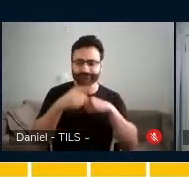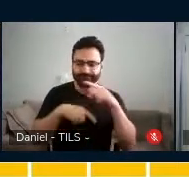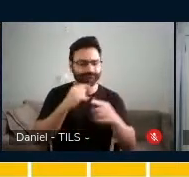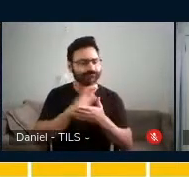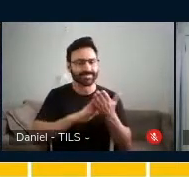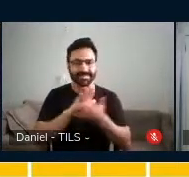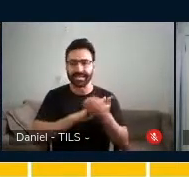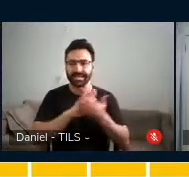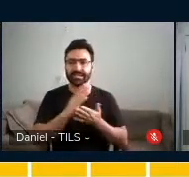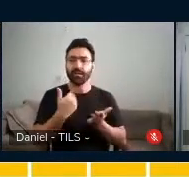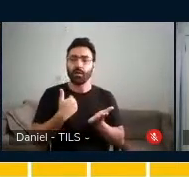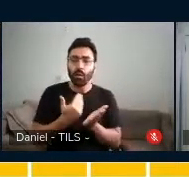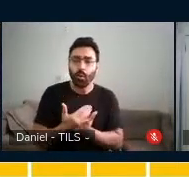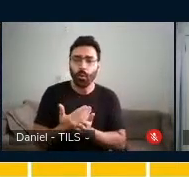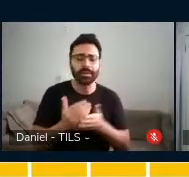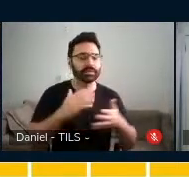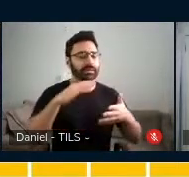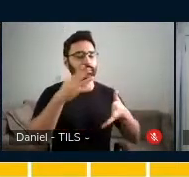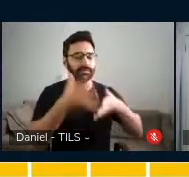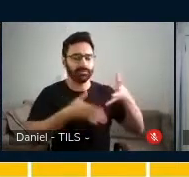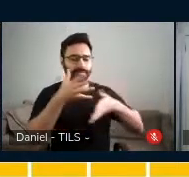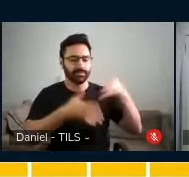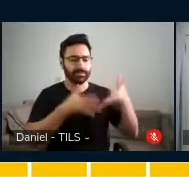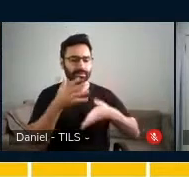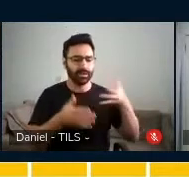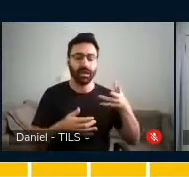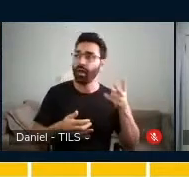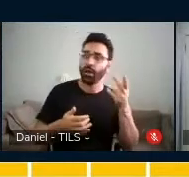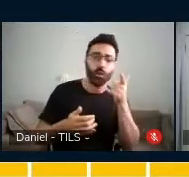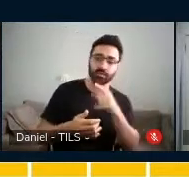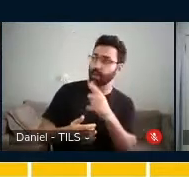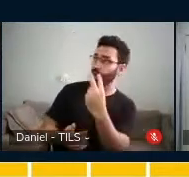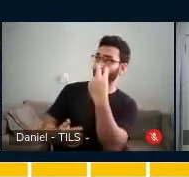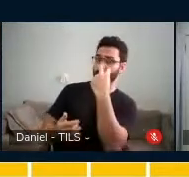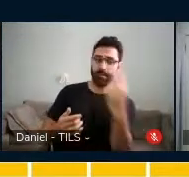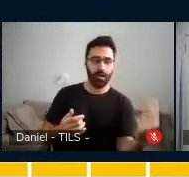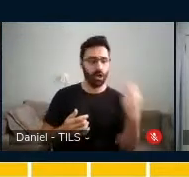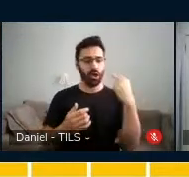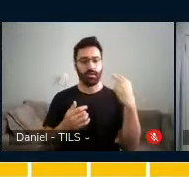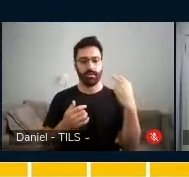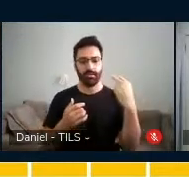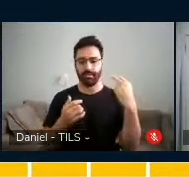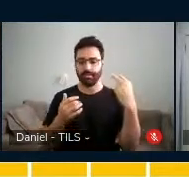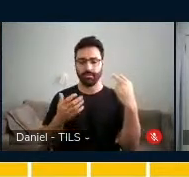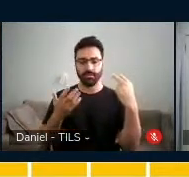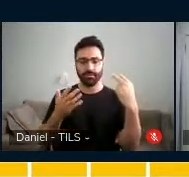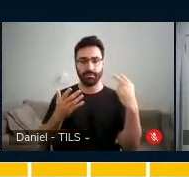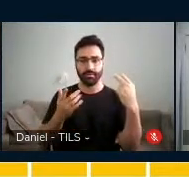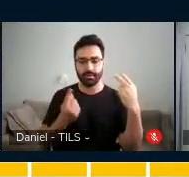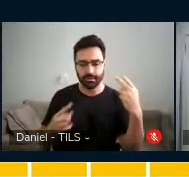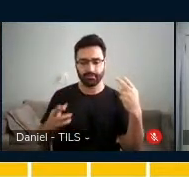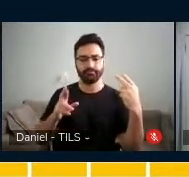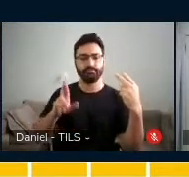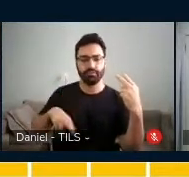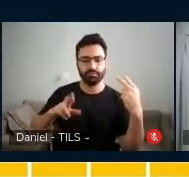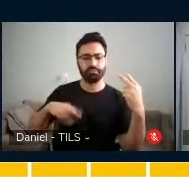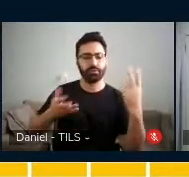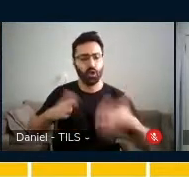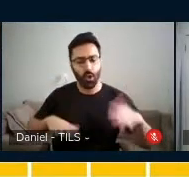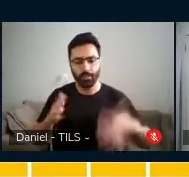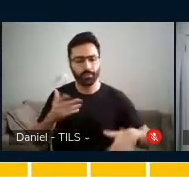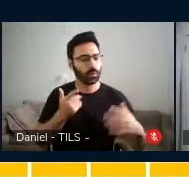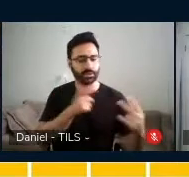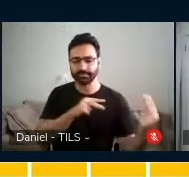comecei a sinalizar, aí ela não conseguia olhar pra mim e fazer também o ritmo do copo,